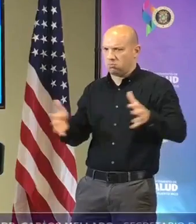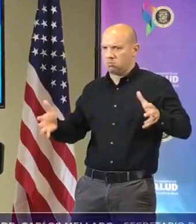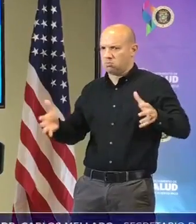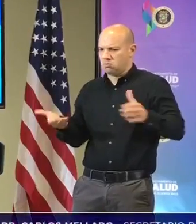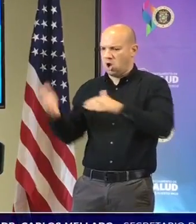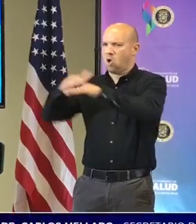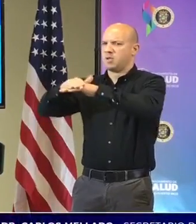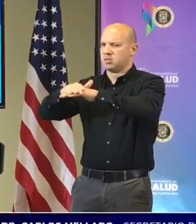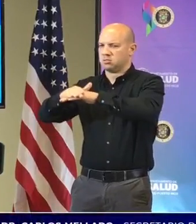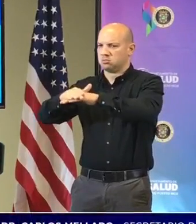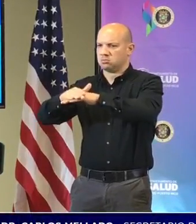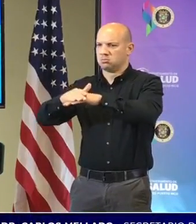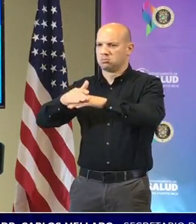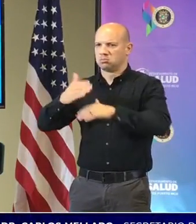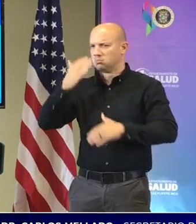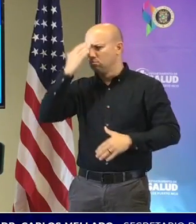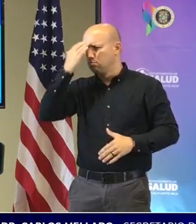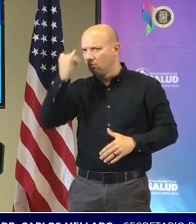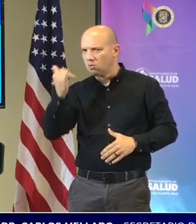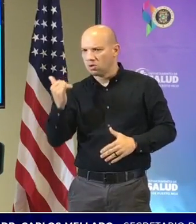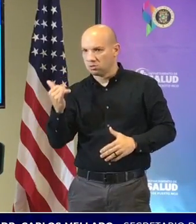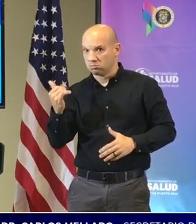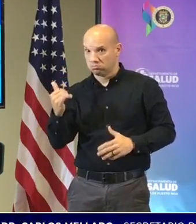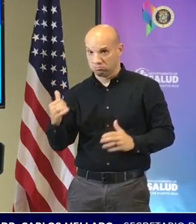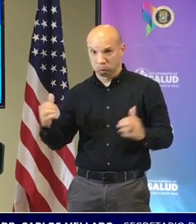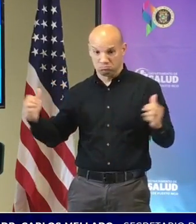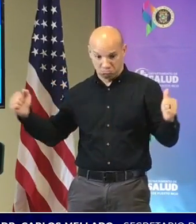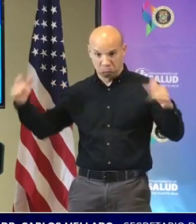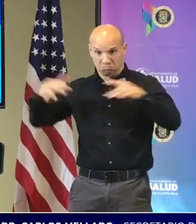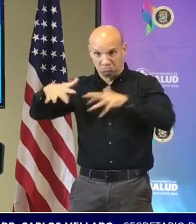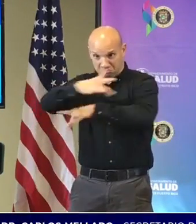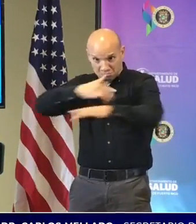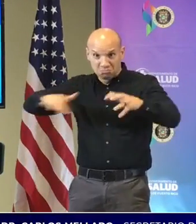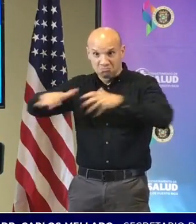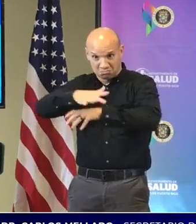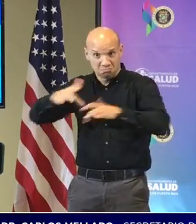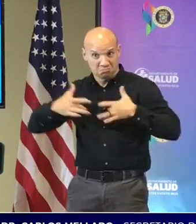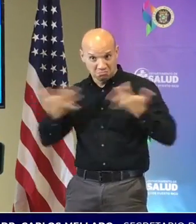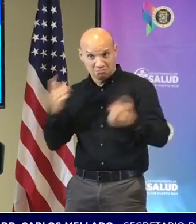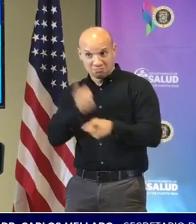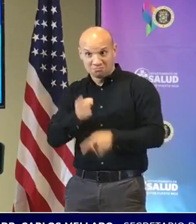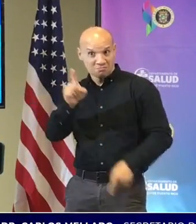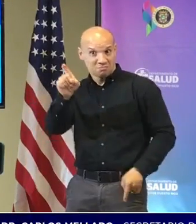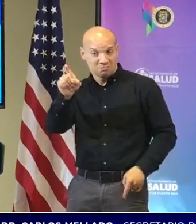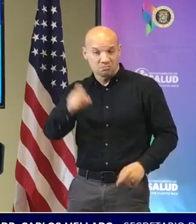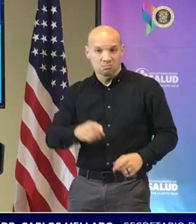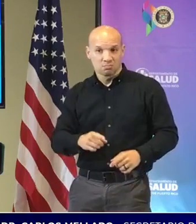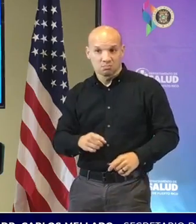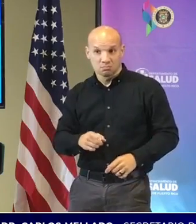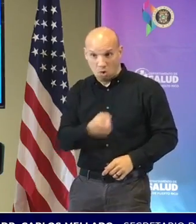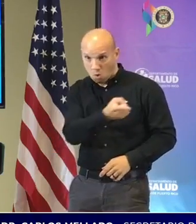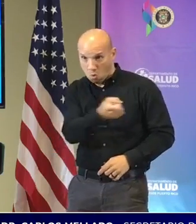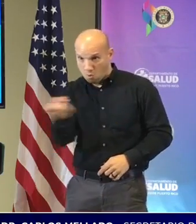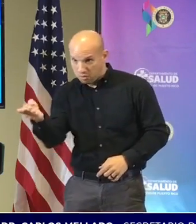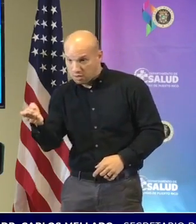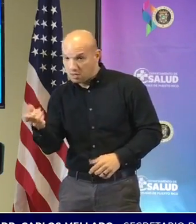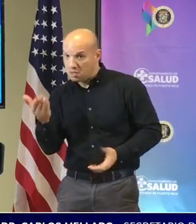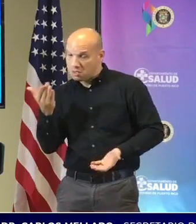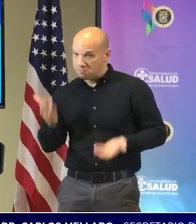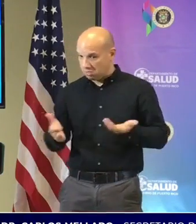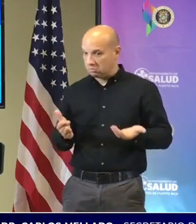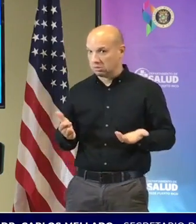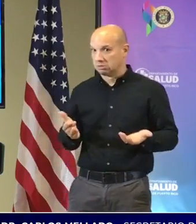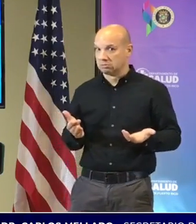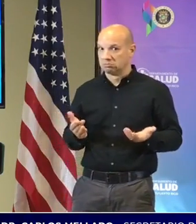medida a todas estas actividades multitudinarias y si realmente ustedes están evaluando tomar unas